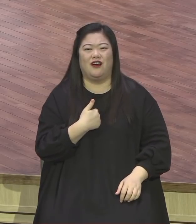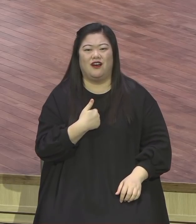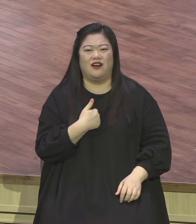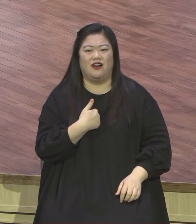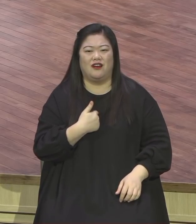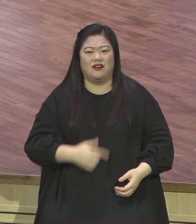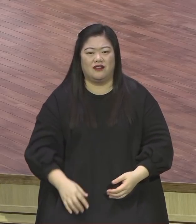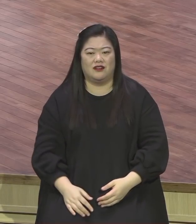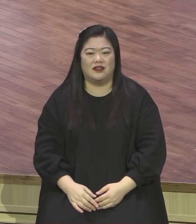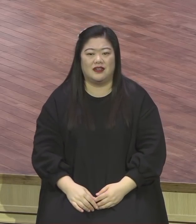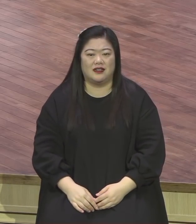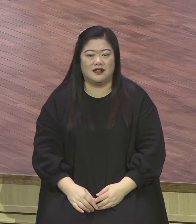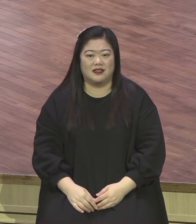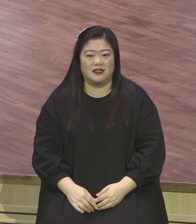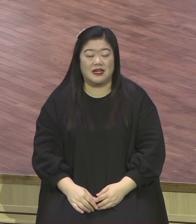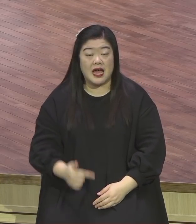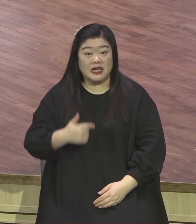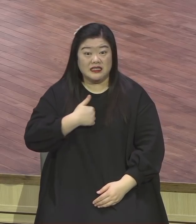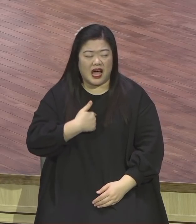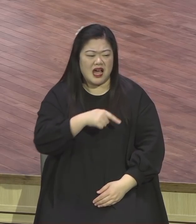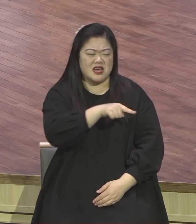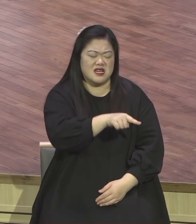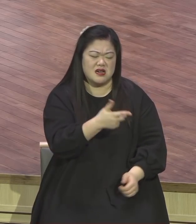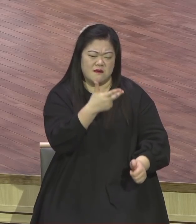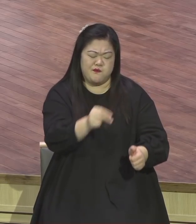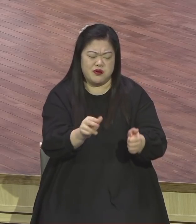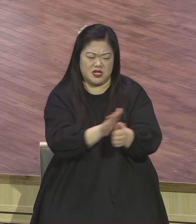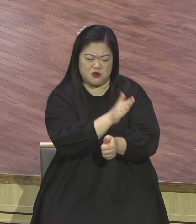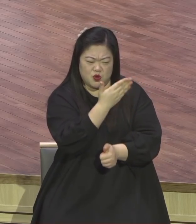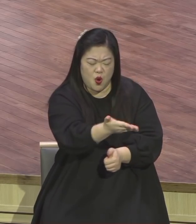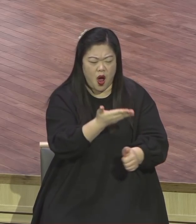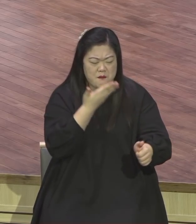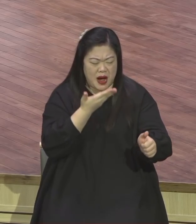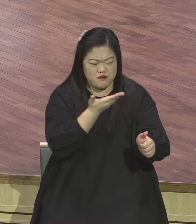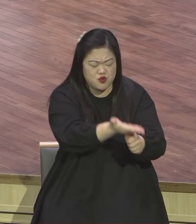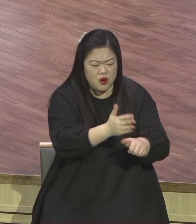하나밖에 없어요 다 좋아하는 거 그럼 나머지 다 내가 다 책임져 줘